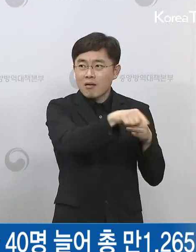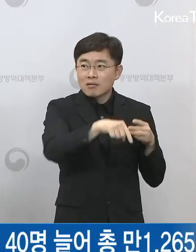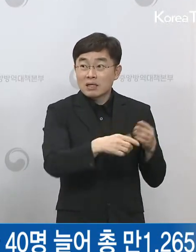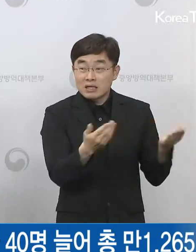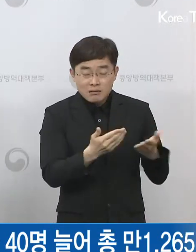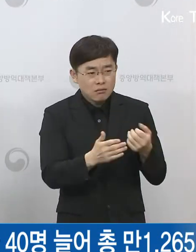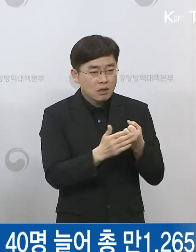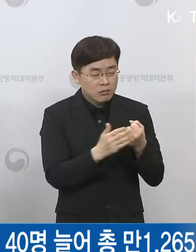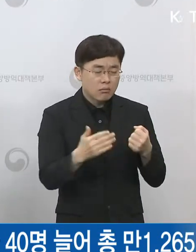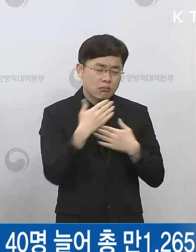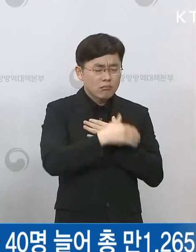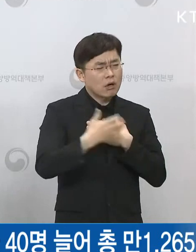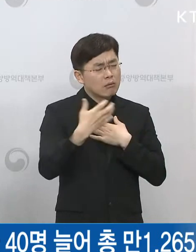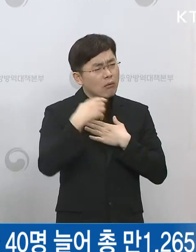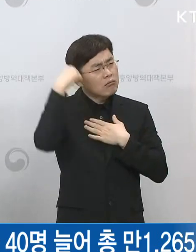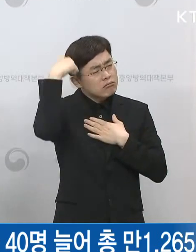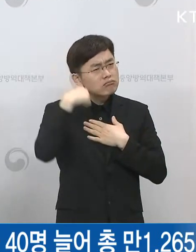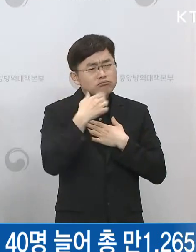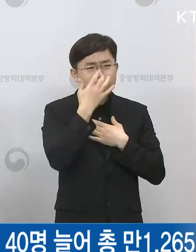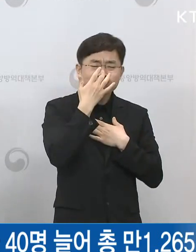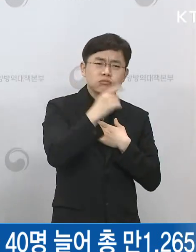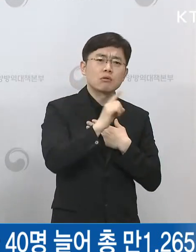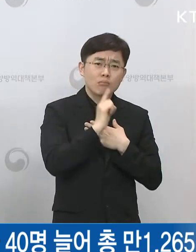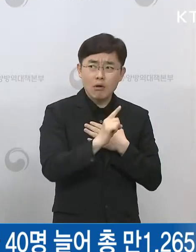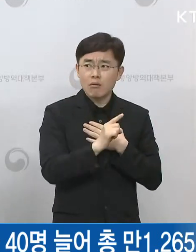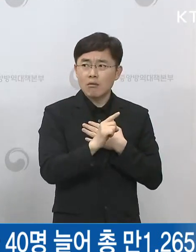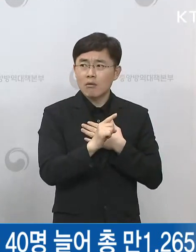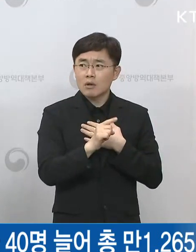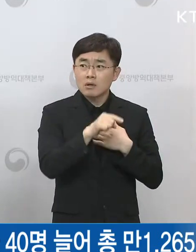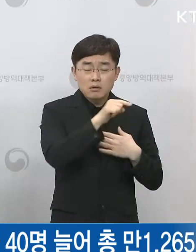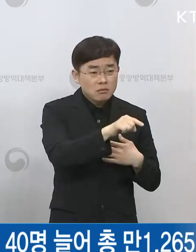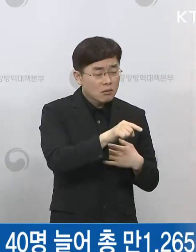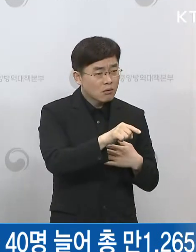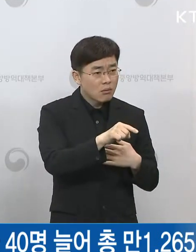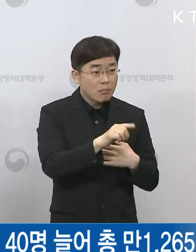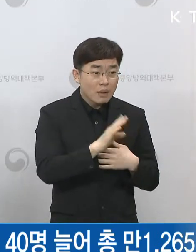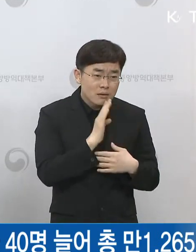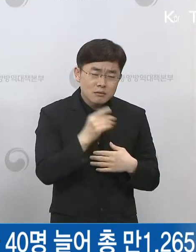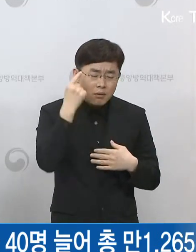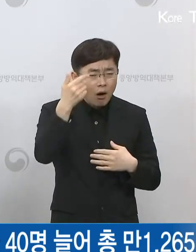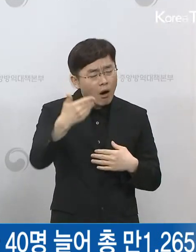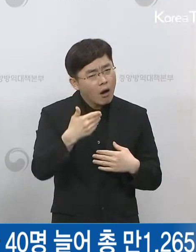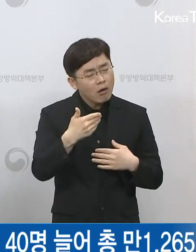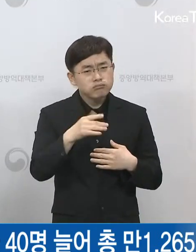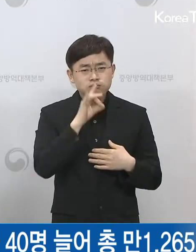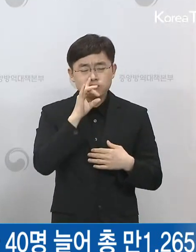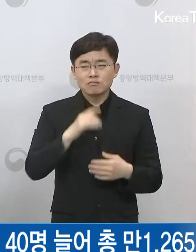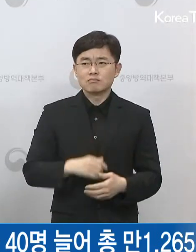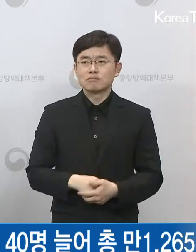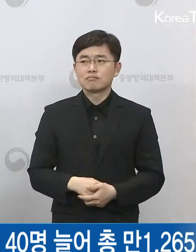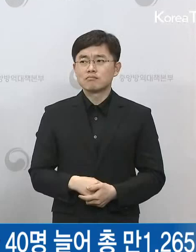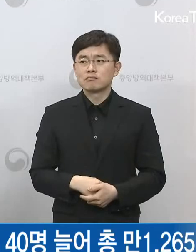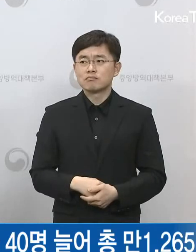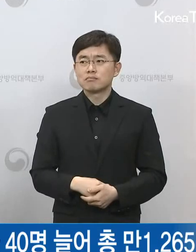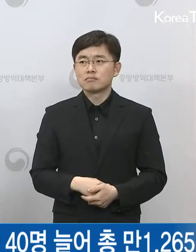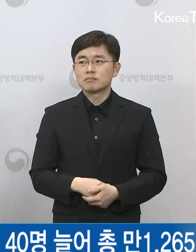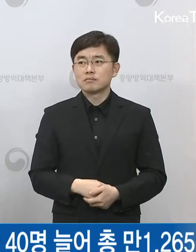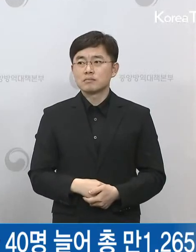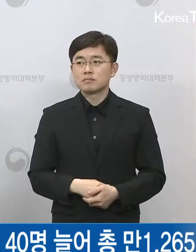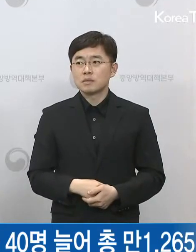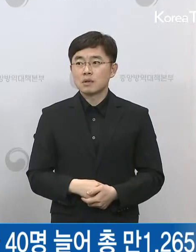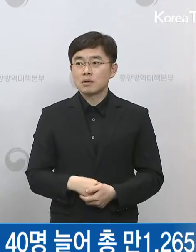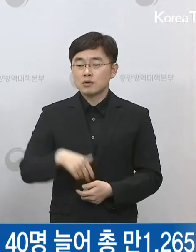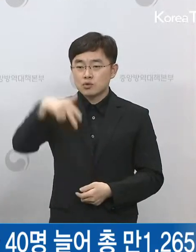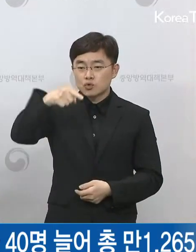있었는데 우리 역학적 배경에서 나온 발언이지 전해안에 불편이 궁금하다라고 말하고 중앙일도